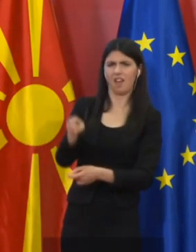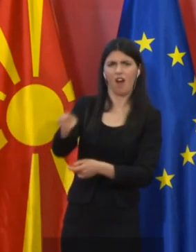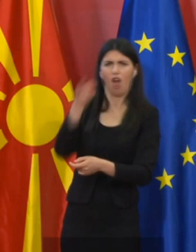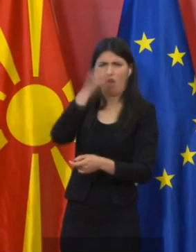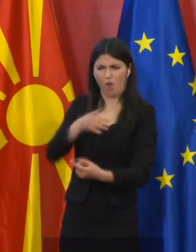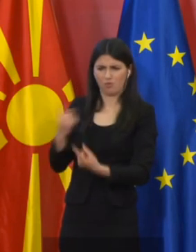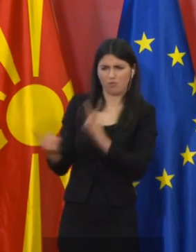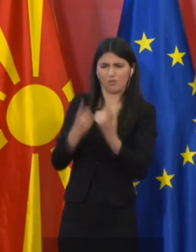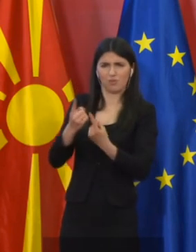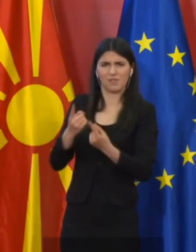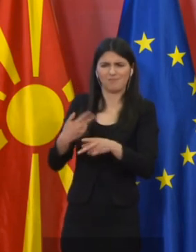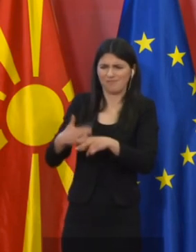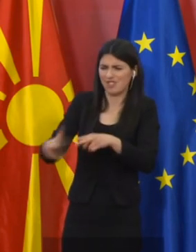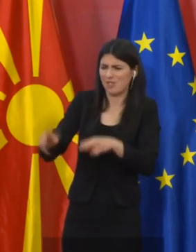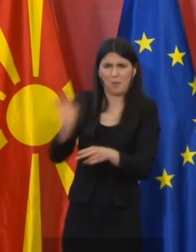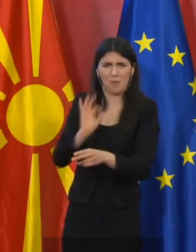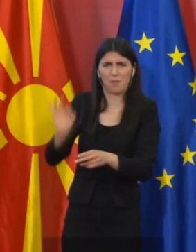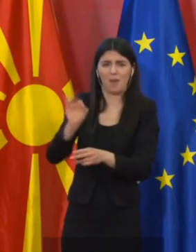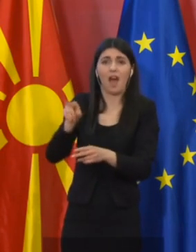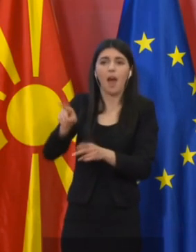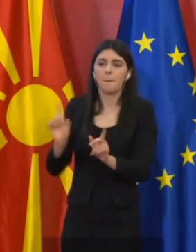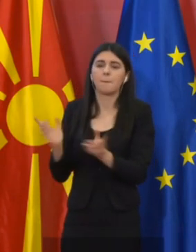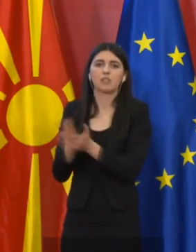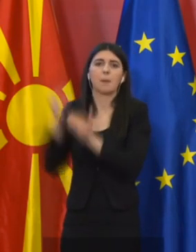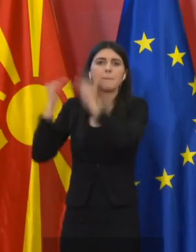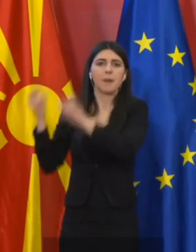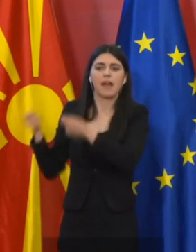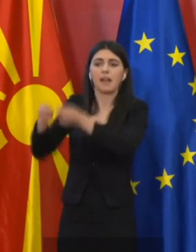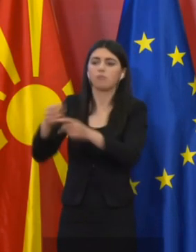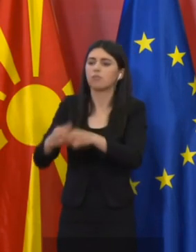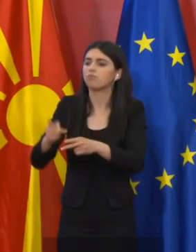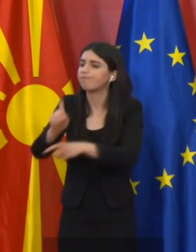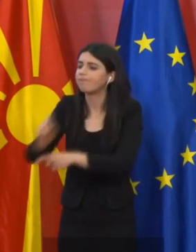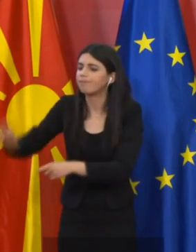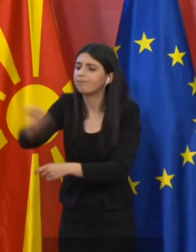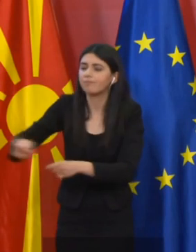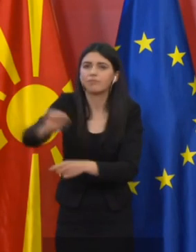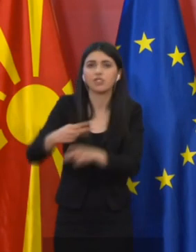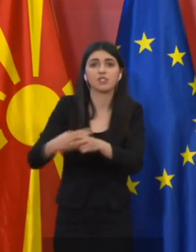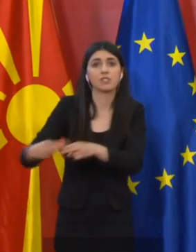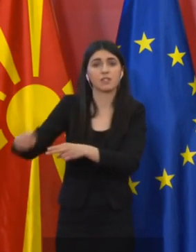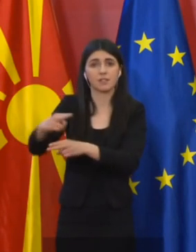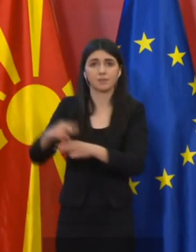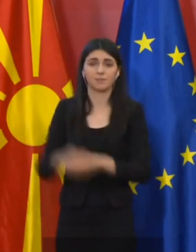состојба и е наредено веднаш да се превземат мерки за дезинфекција, дератизација и дезинсекција.